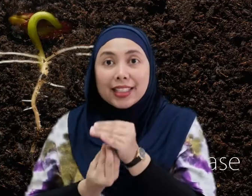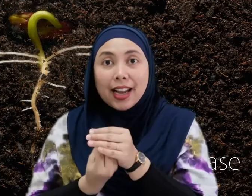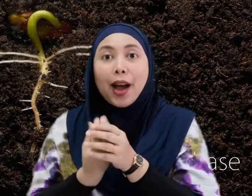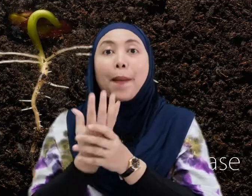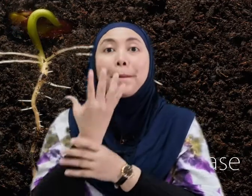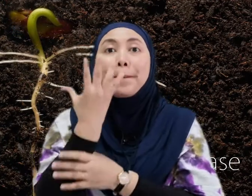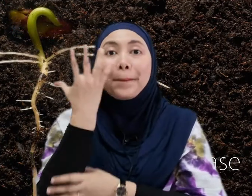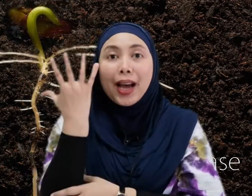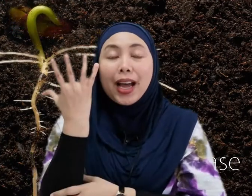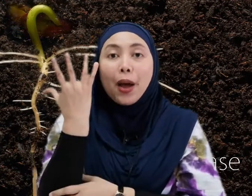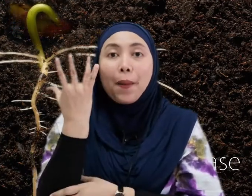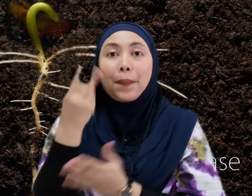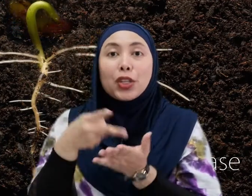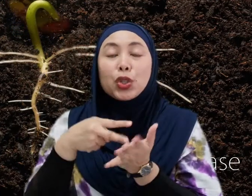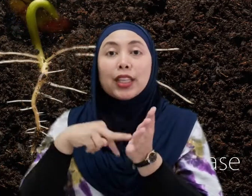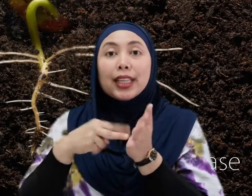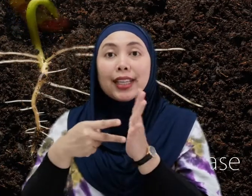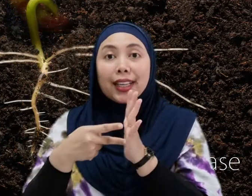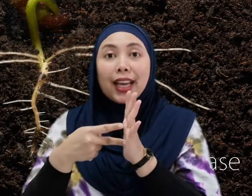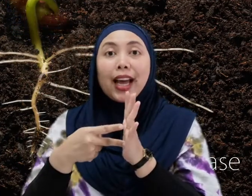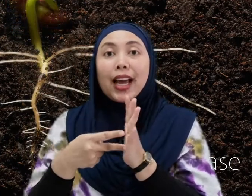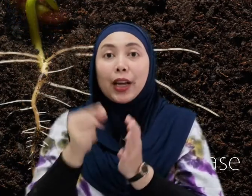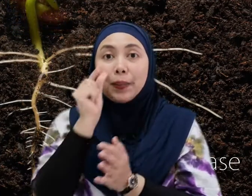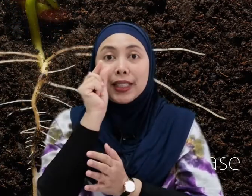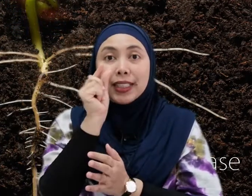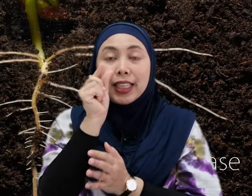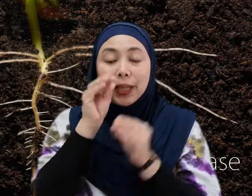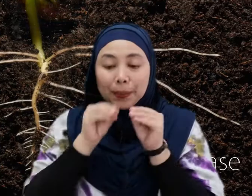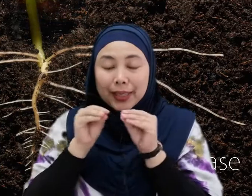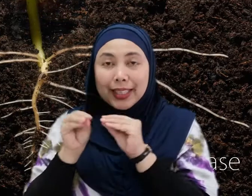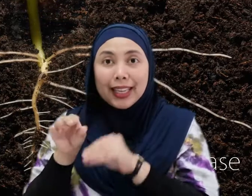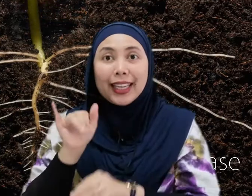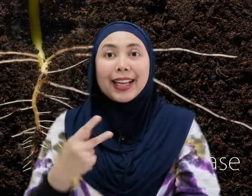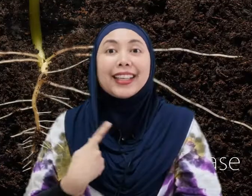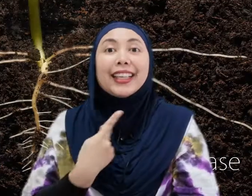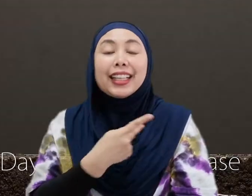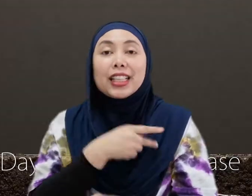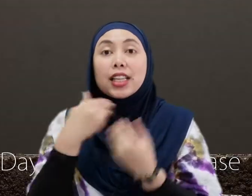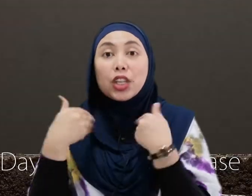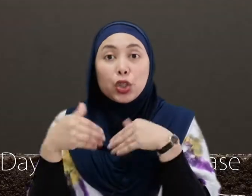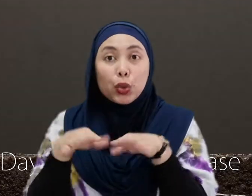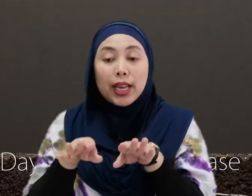Bercambah Maksudnya Biji benih yang kita sudah